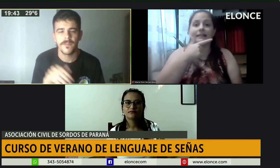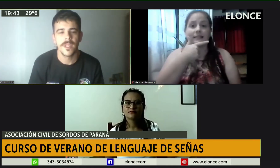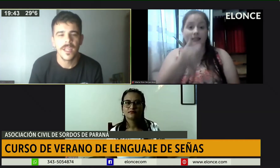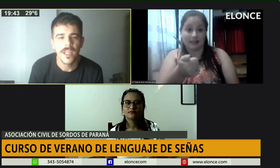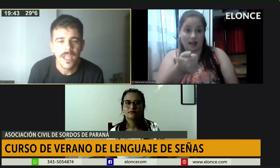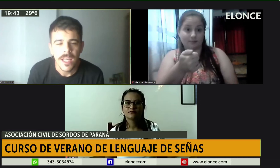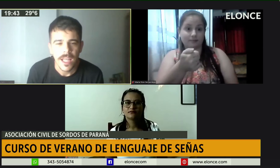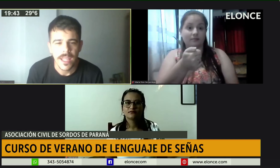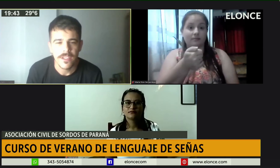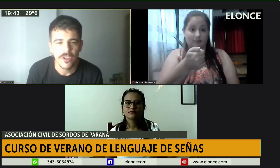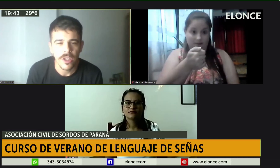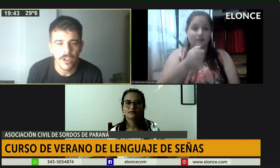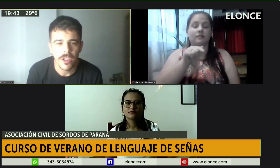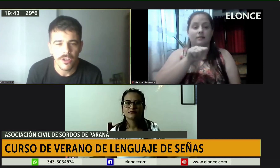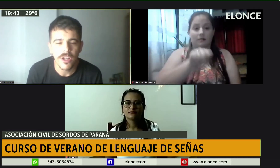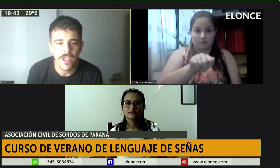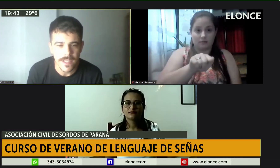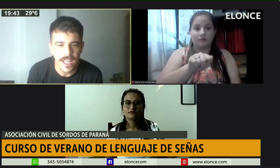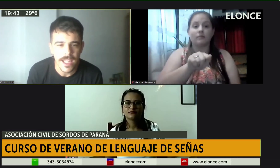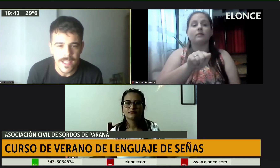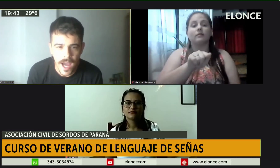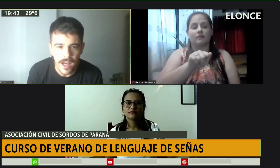La dirección de correo electrónico es lsa